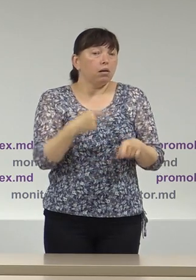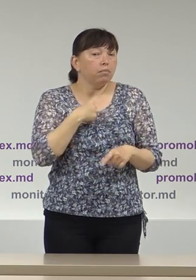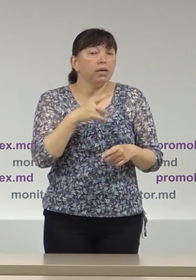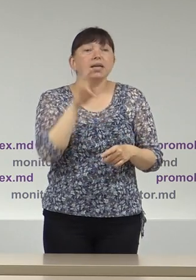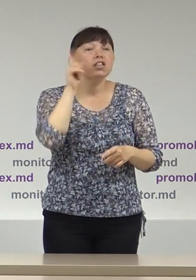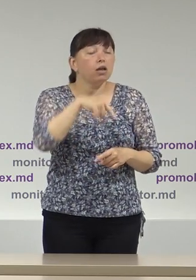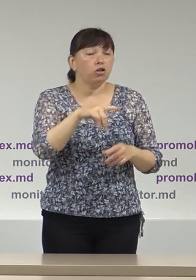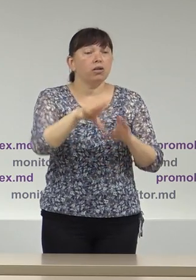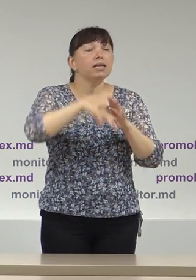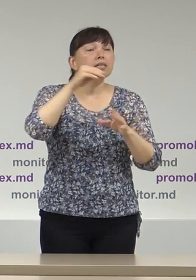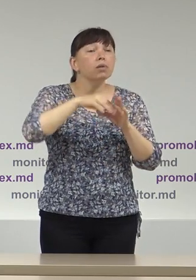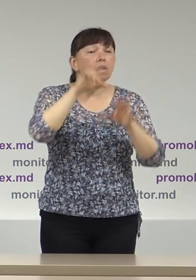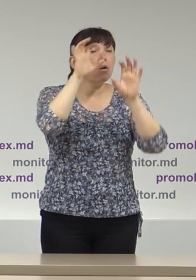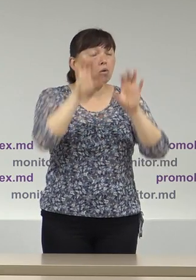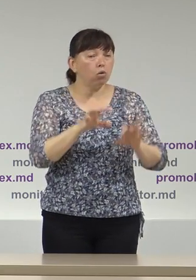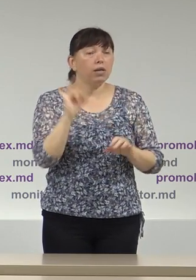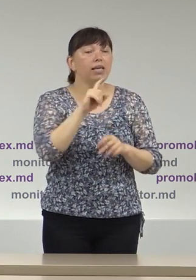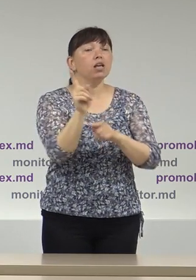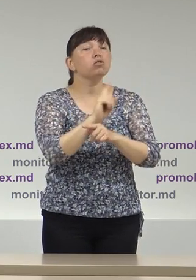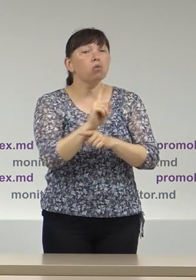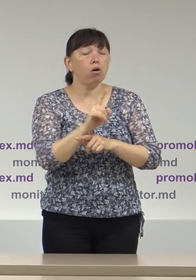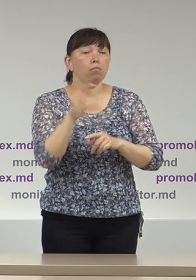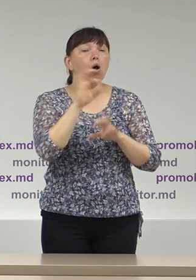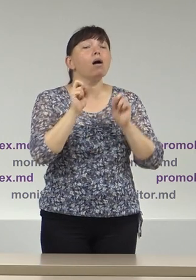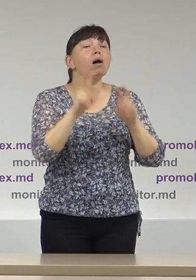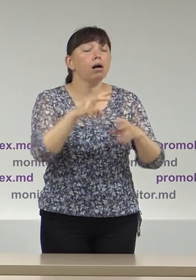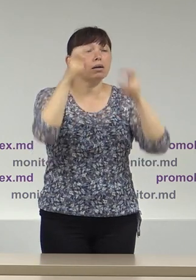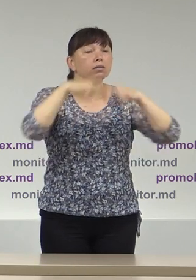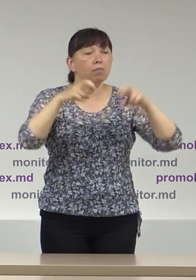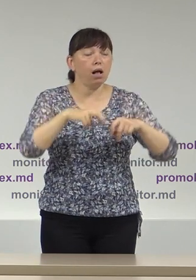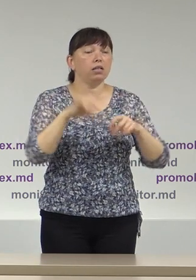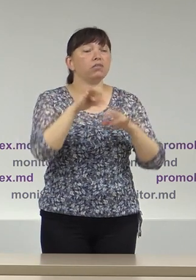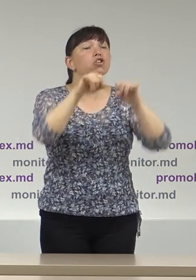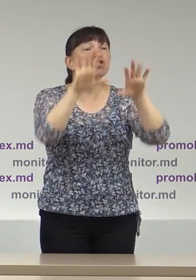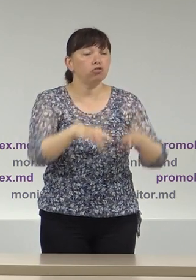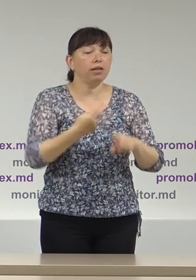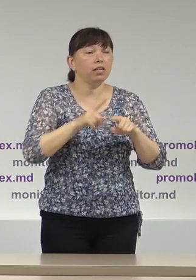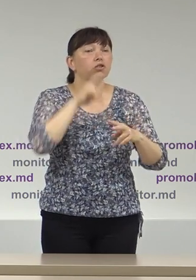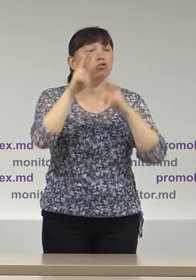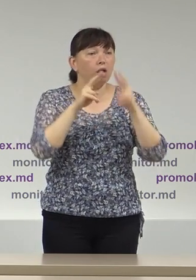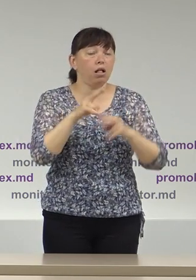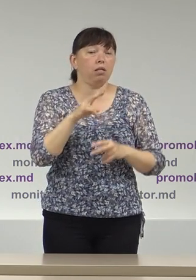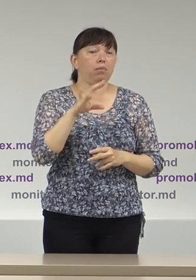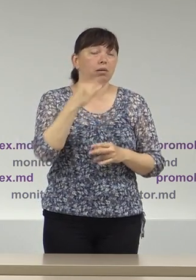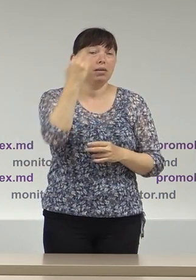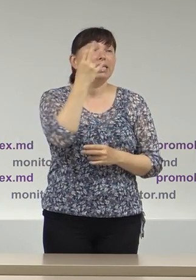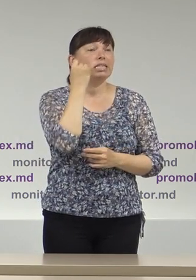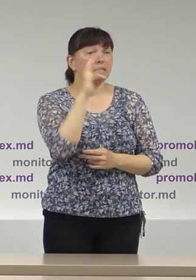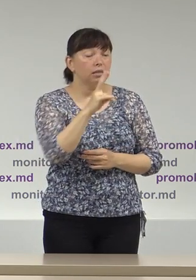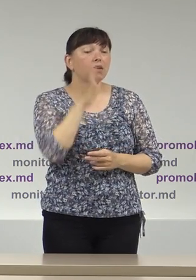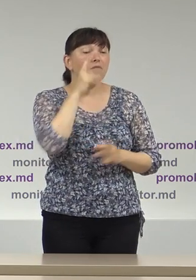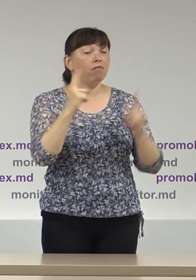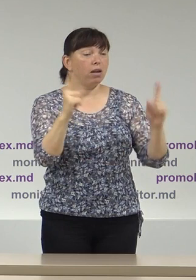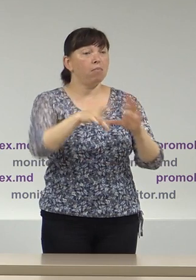că nici codul electoral și nici regulamentul privind procedura de examinare și soluționarea contestațiilor de către organele electorale în perioada